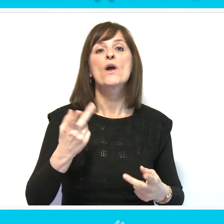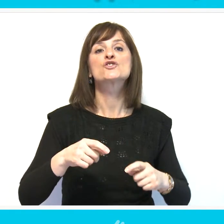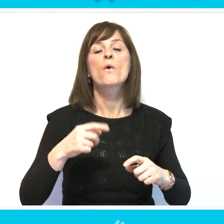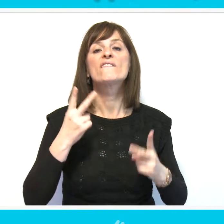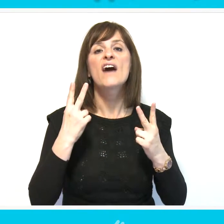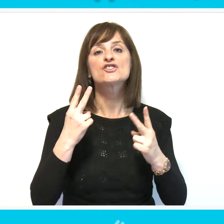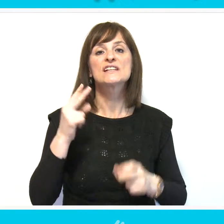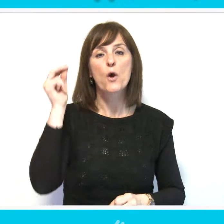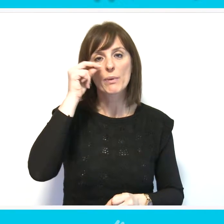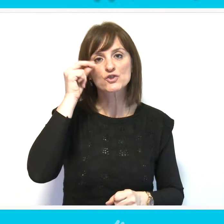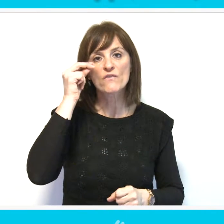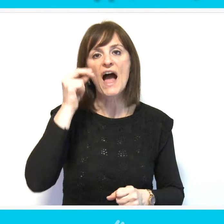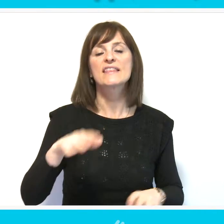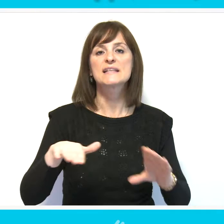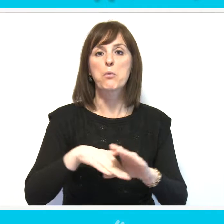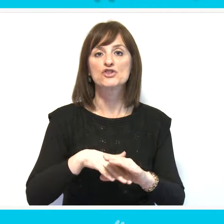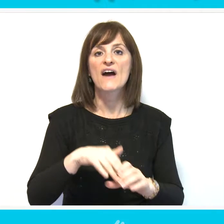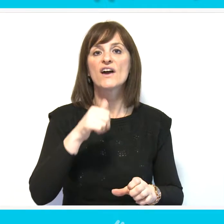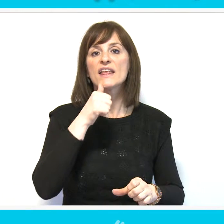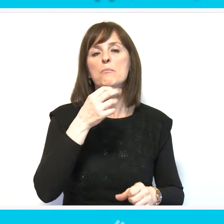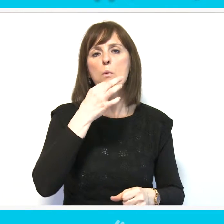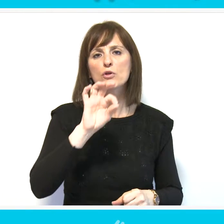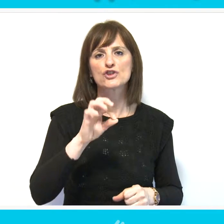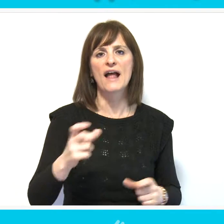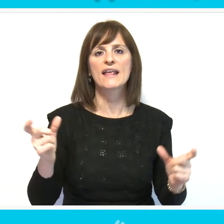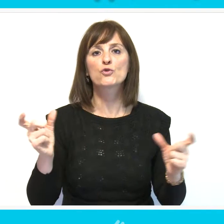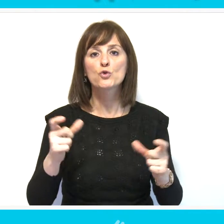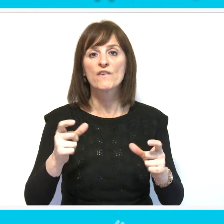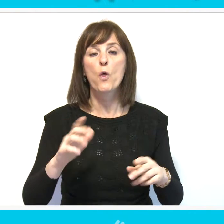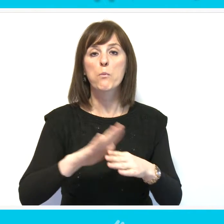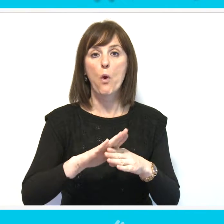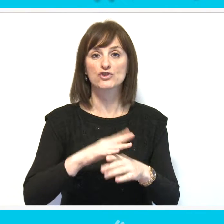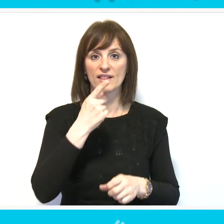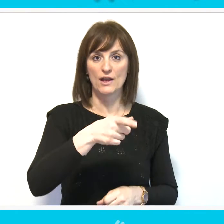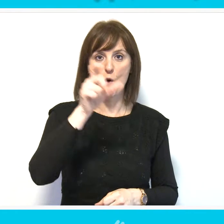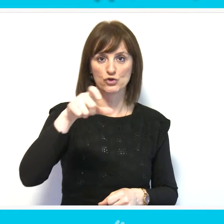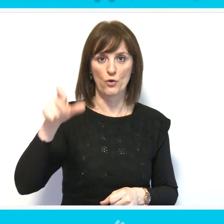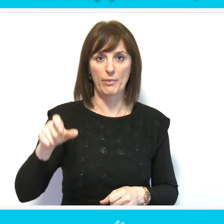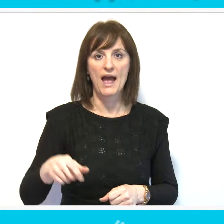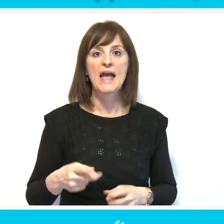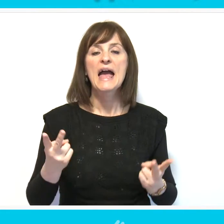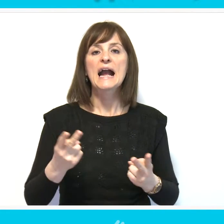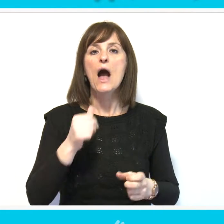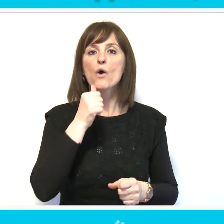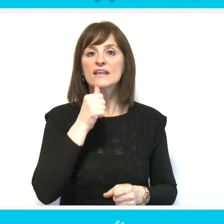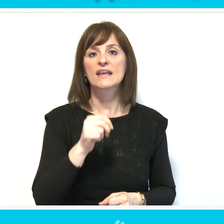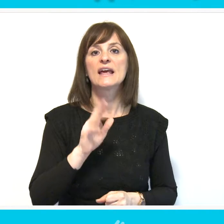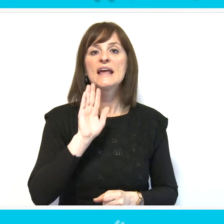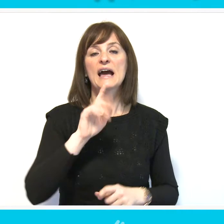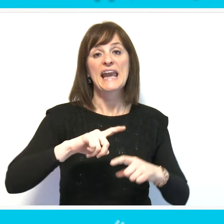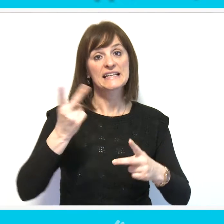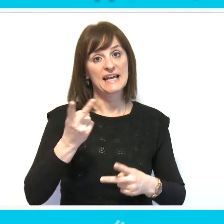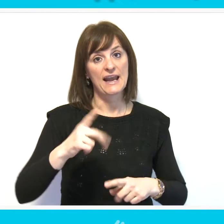namenjene za obrazovanje, zapošljavanje ili poboljšanje društvenog položaja tih osoba, kao i na